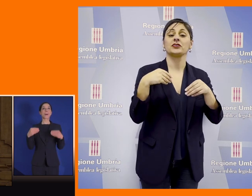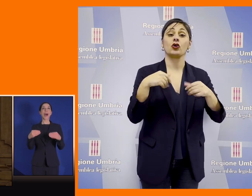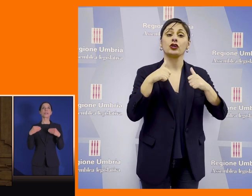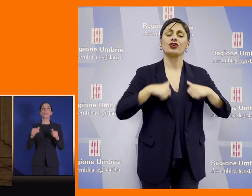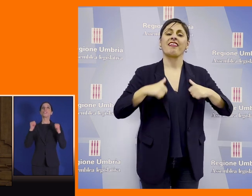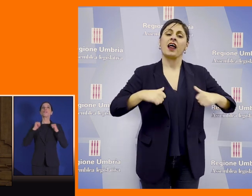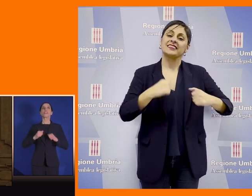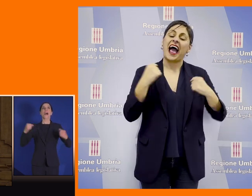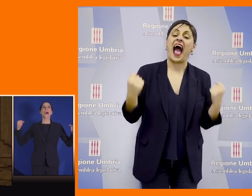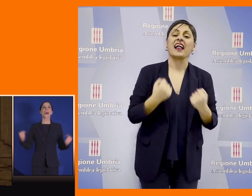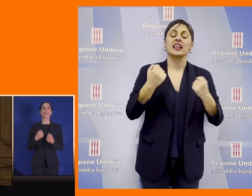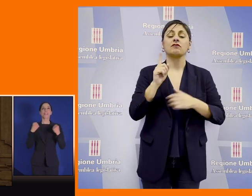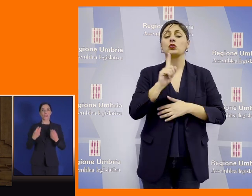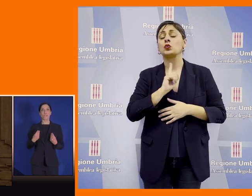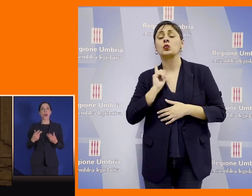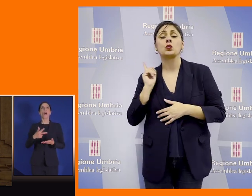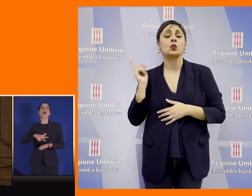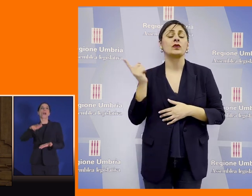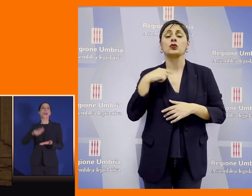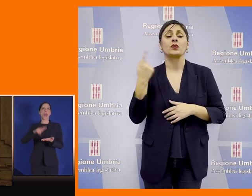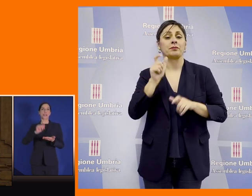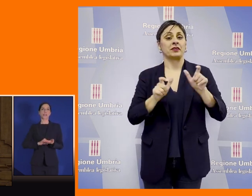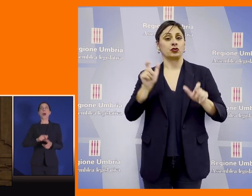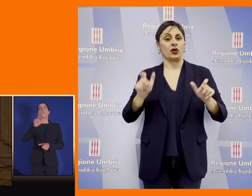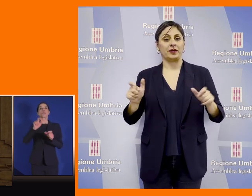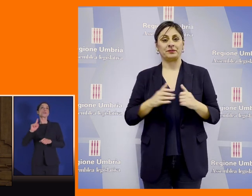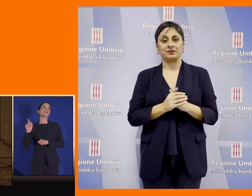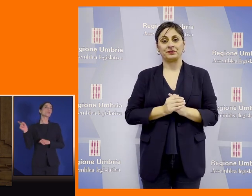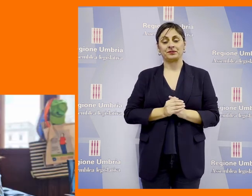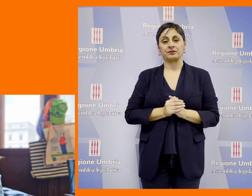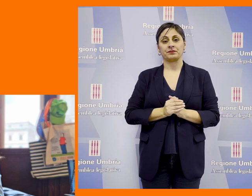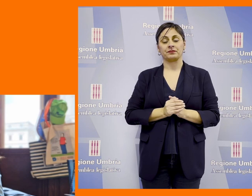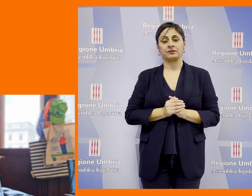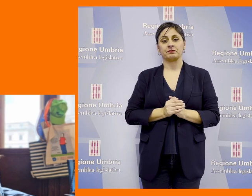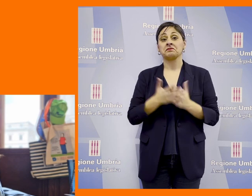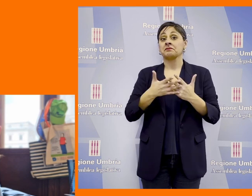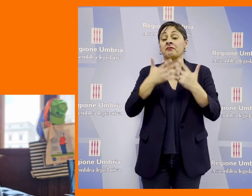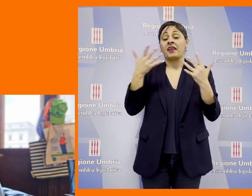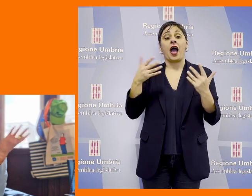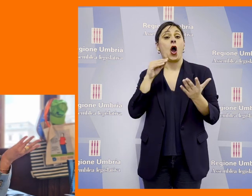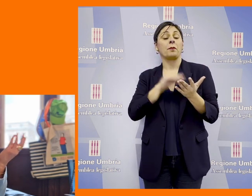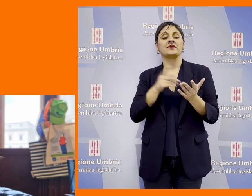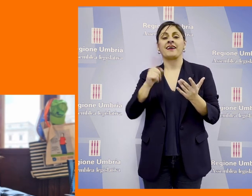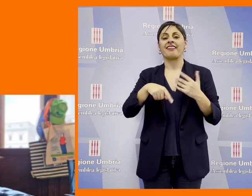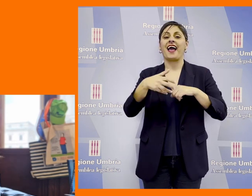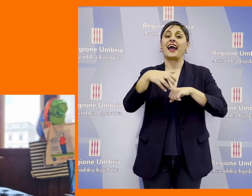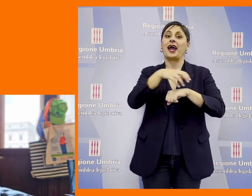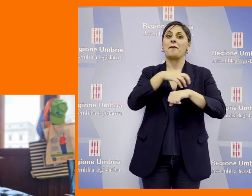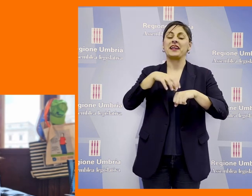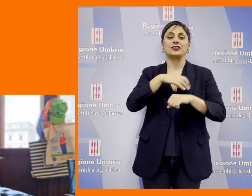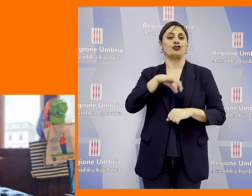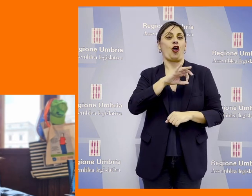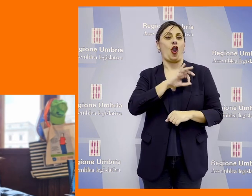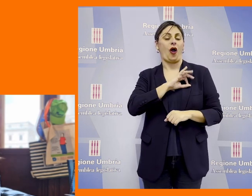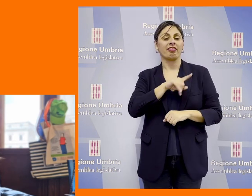cittadinanza attiva di tutti e tutte le persone non ha fatto mancare la sua presenza il ministro